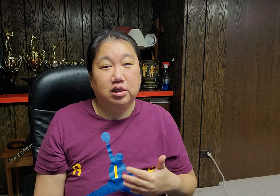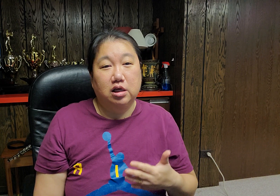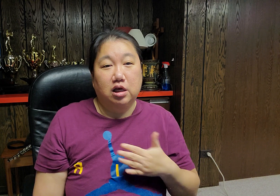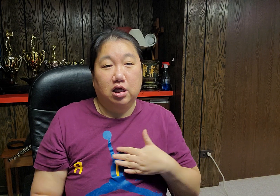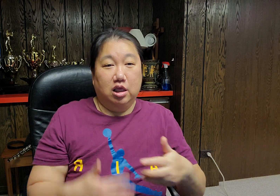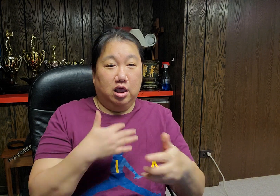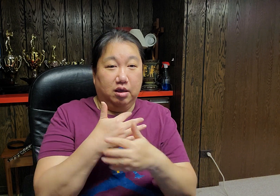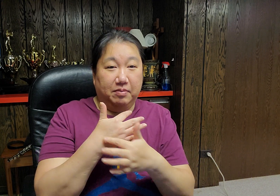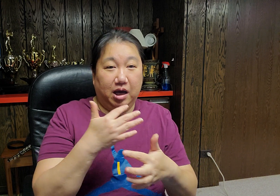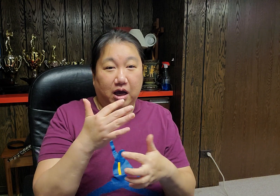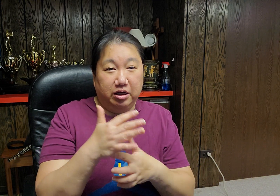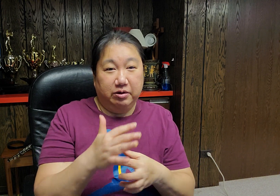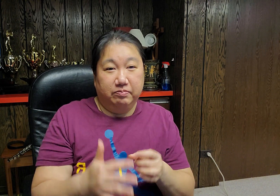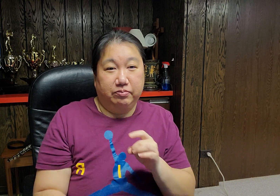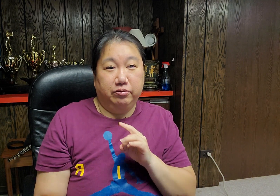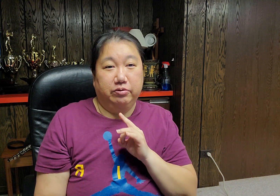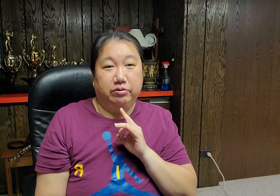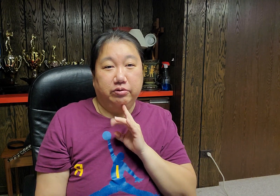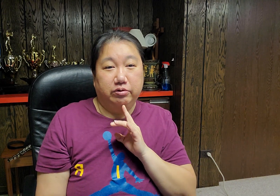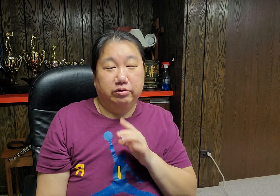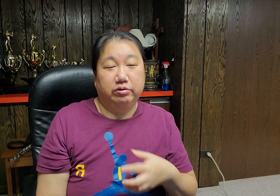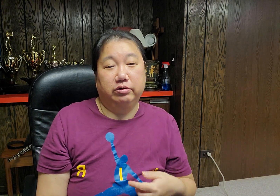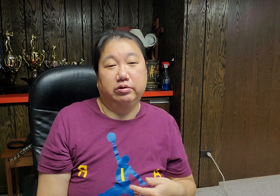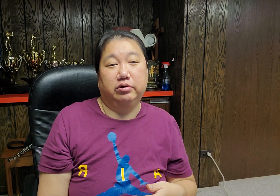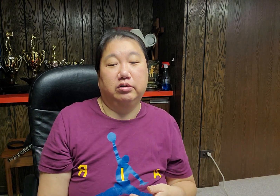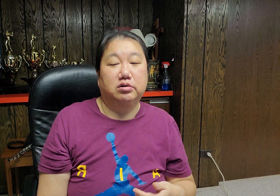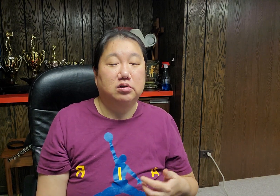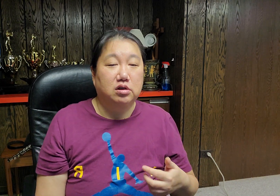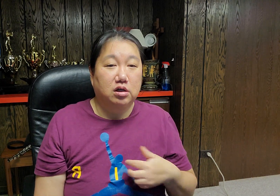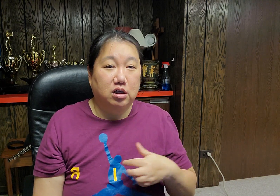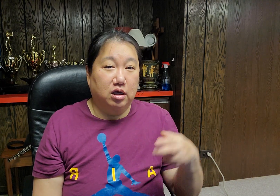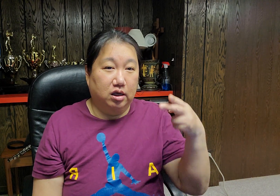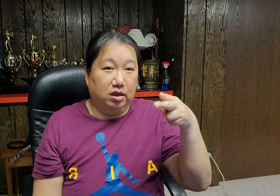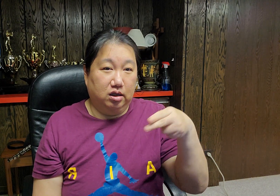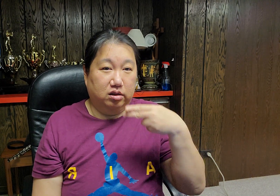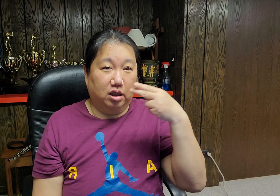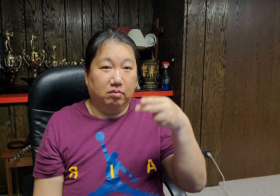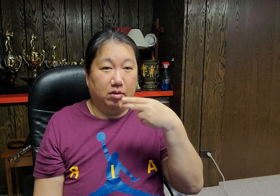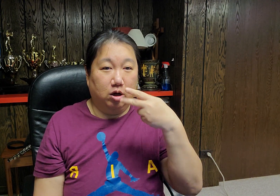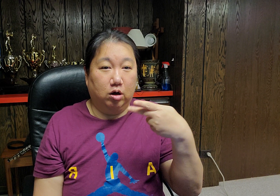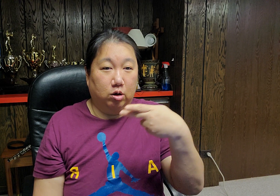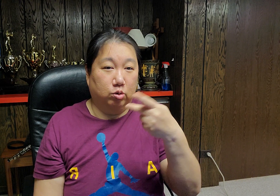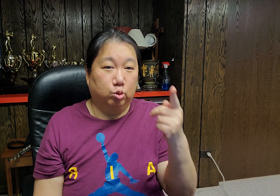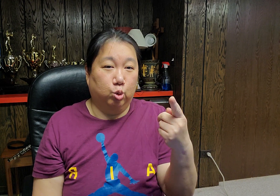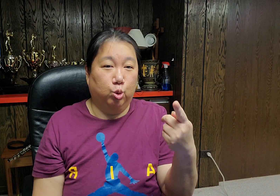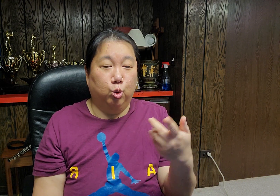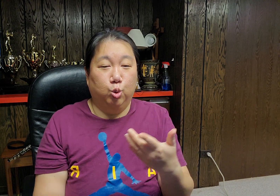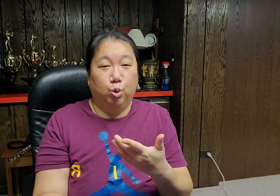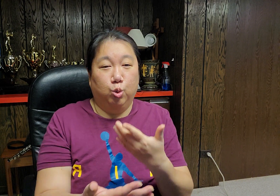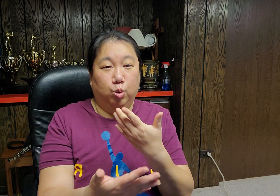이 마음이 주님 생명도